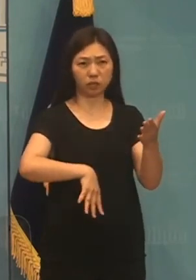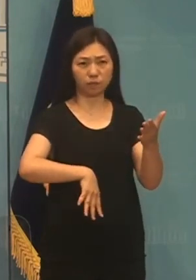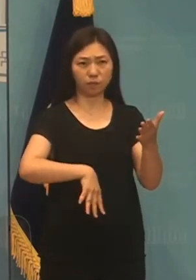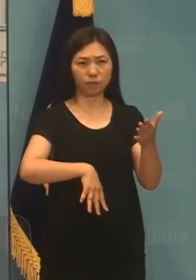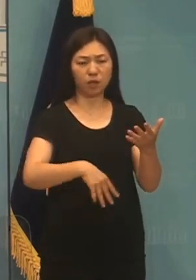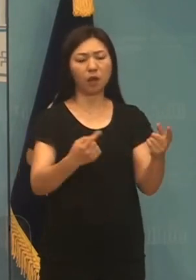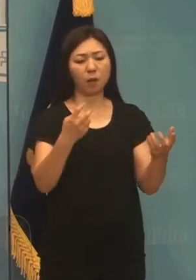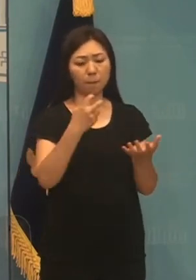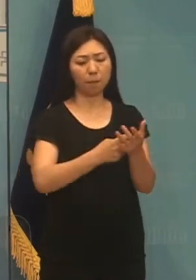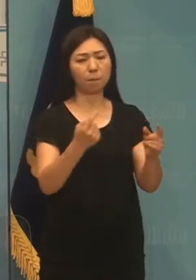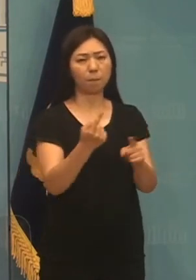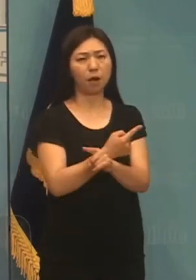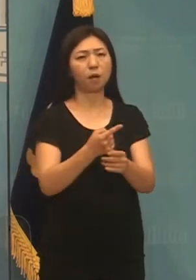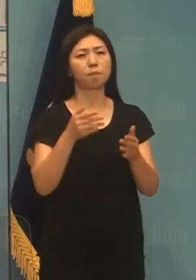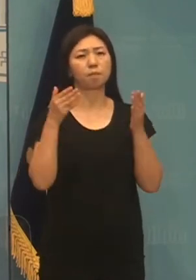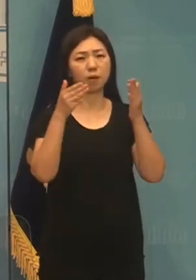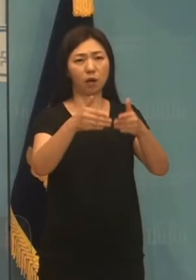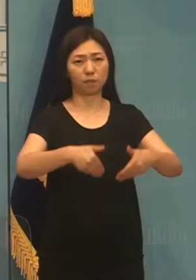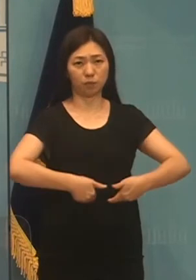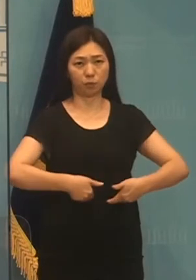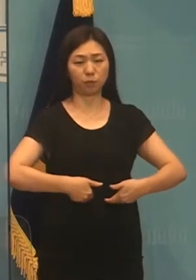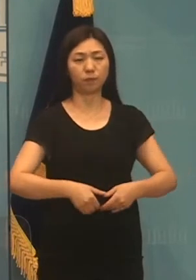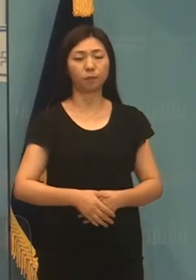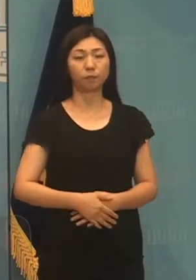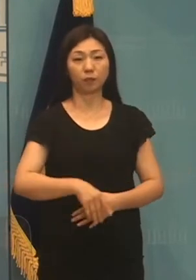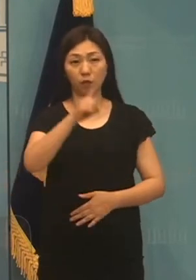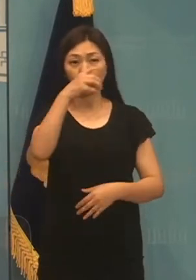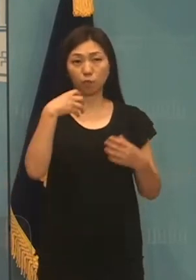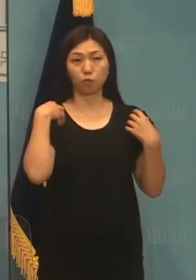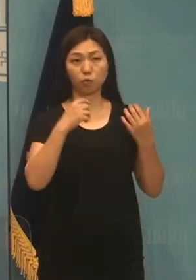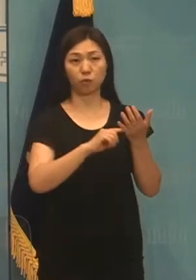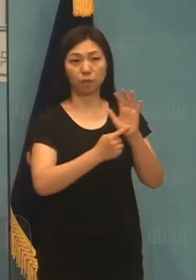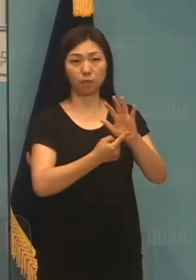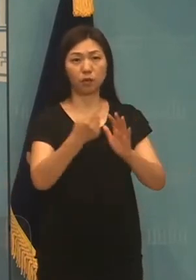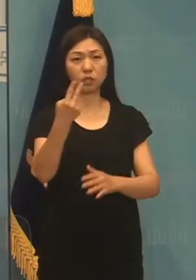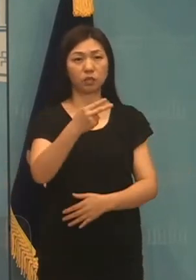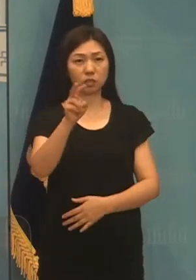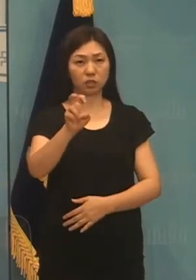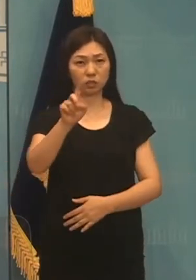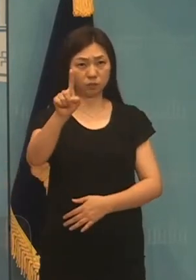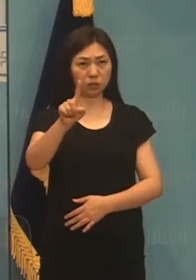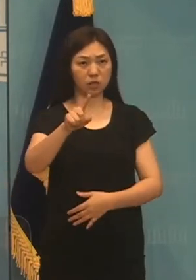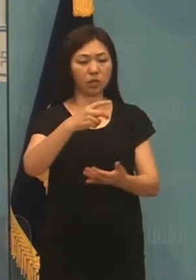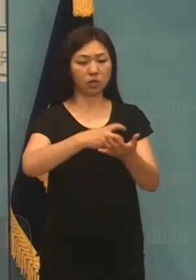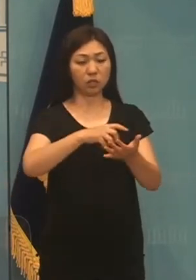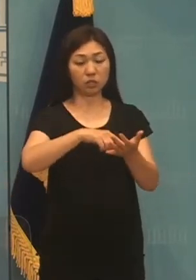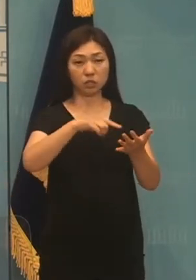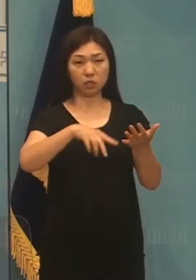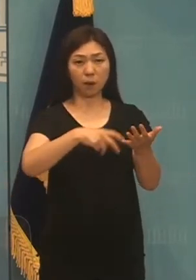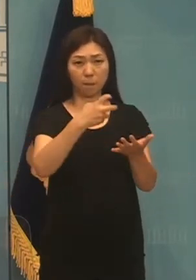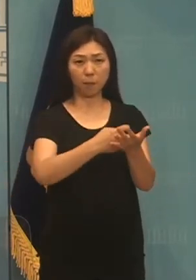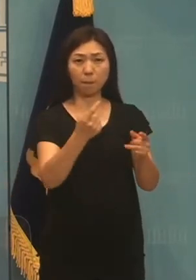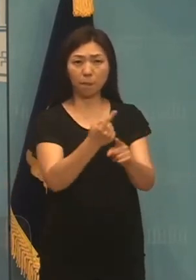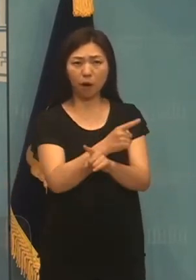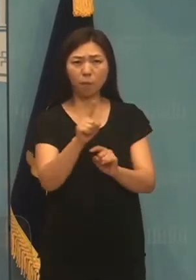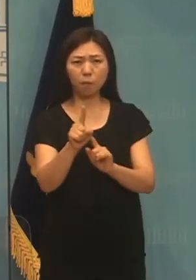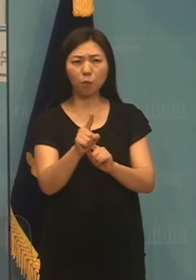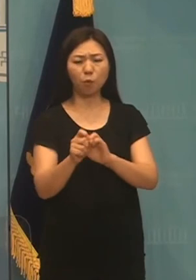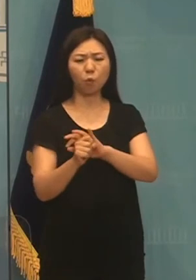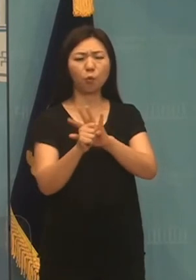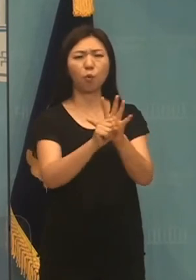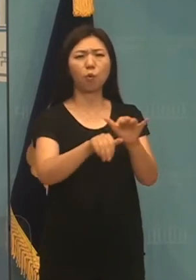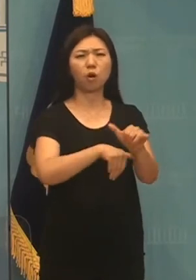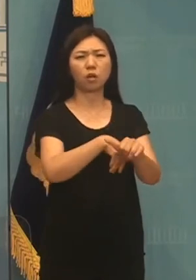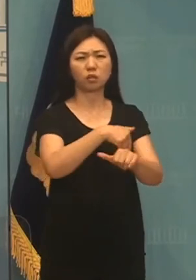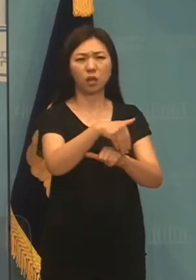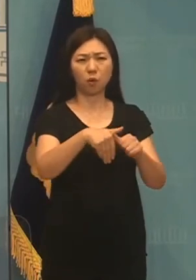정부가 발표한 2021년도 세법 개정안은 현재의 코로나 위기에 내몬인